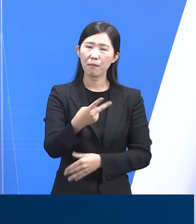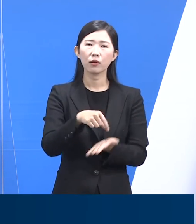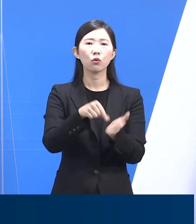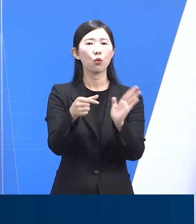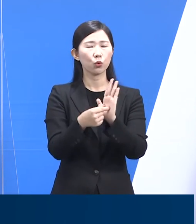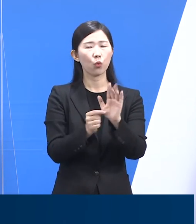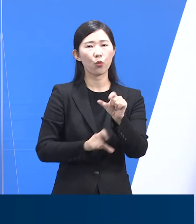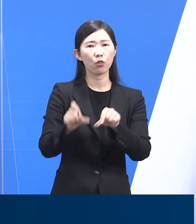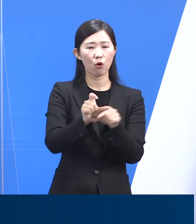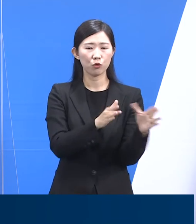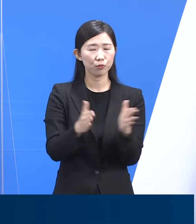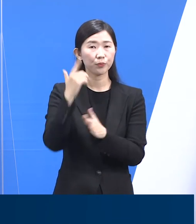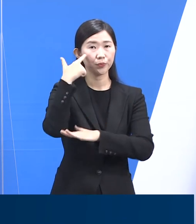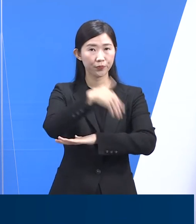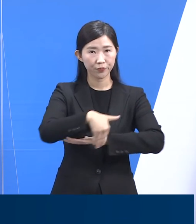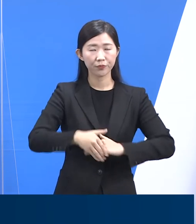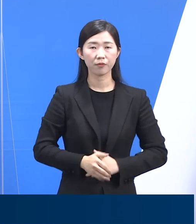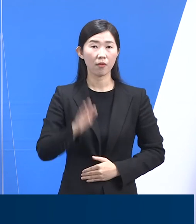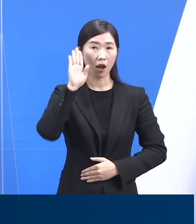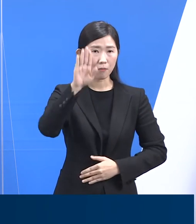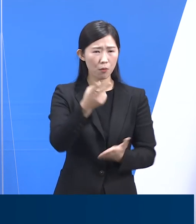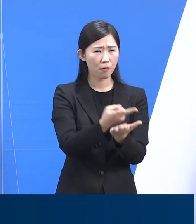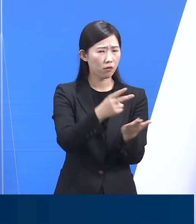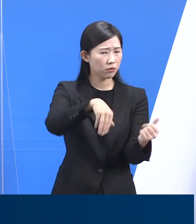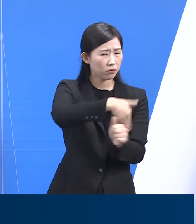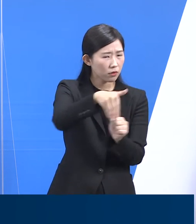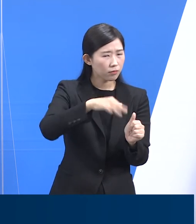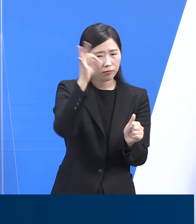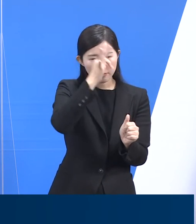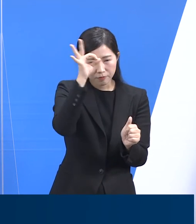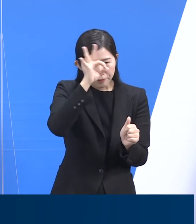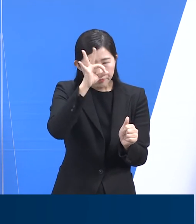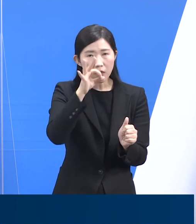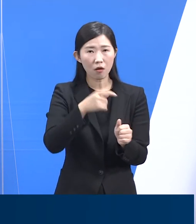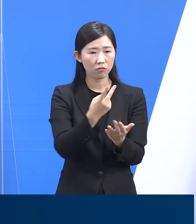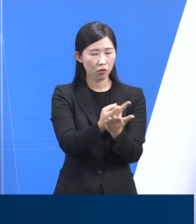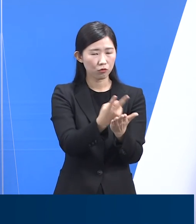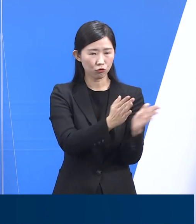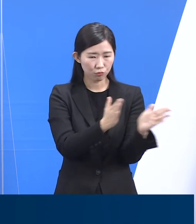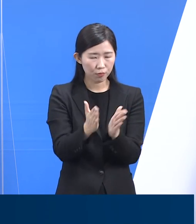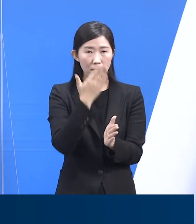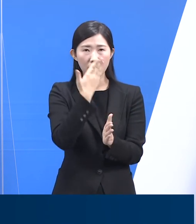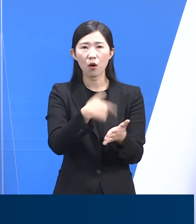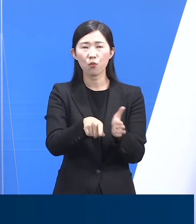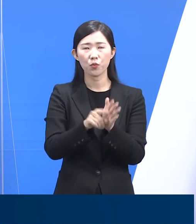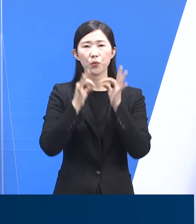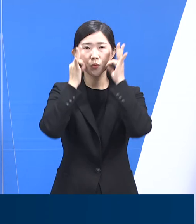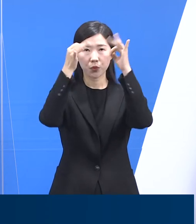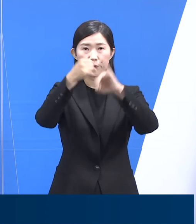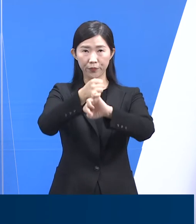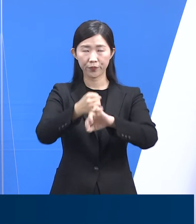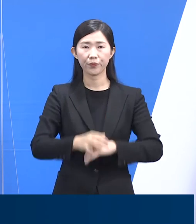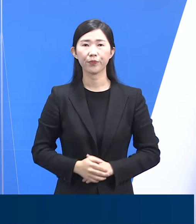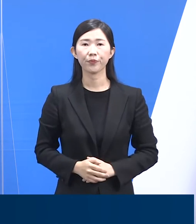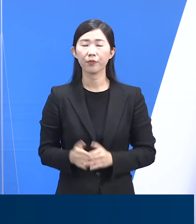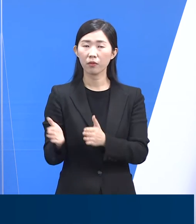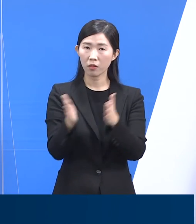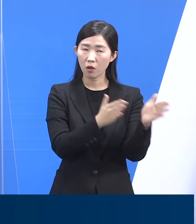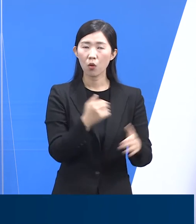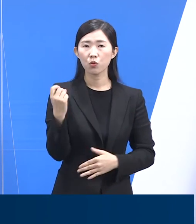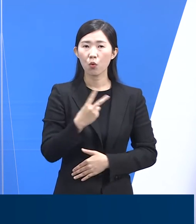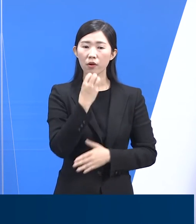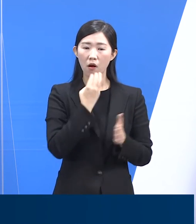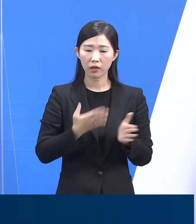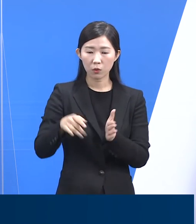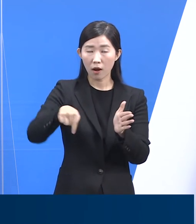앞으로도 지속적으로 병상 현황을 점검하고 독려하여 병상 확보의 차질이 없도록 노력하겠습니다. 이외에도 경기도에서